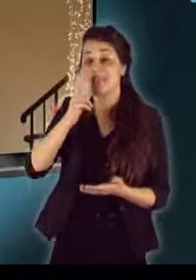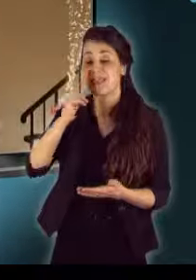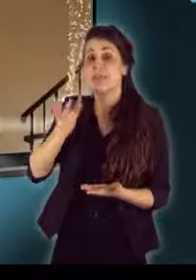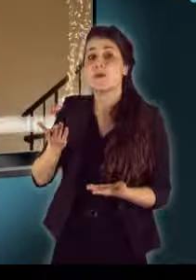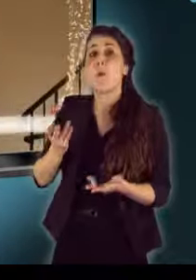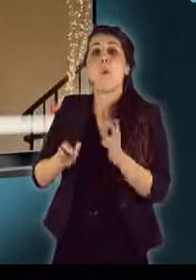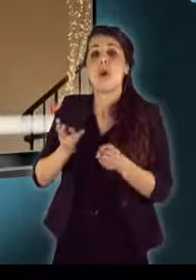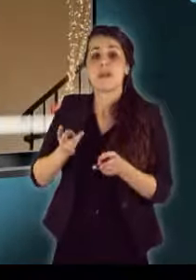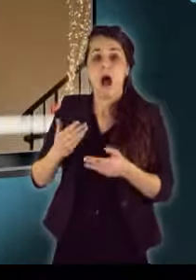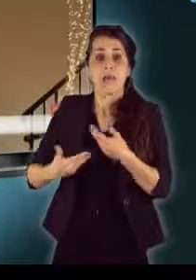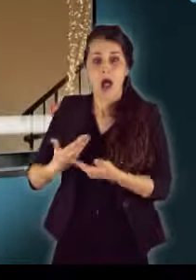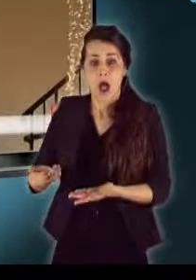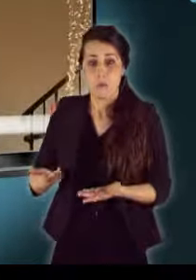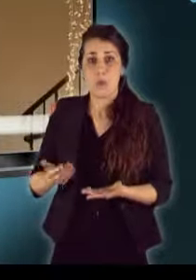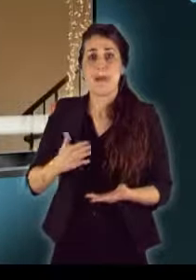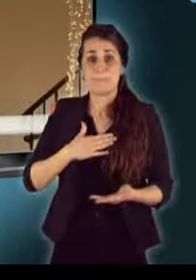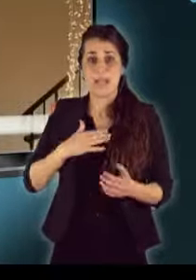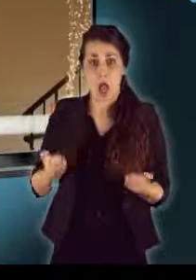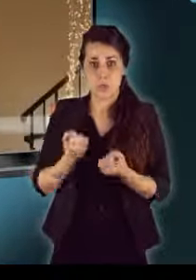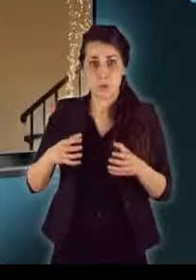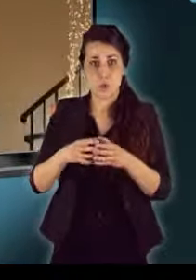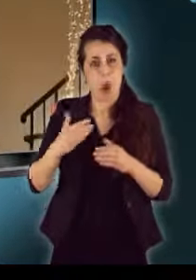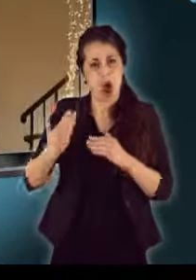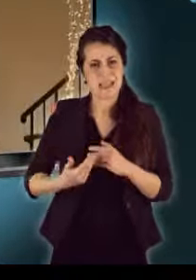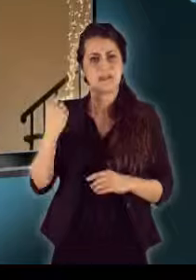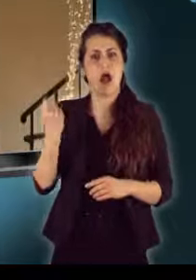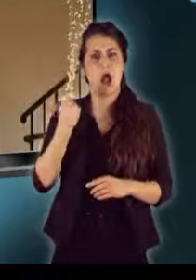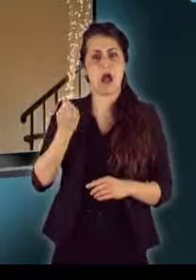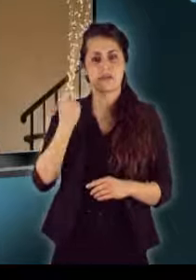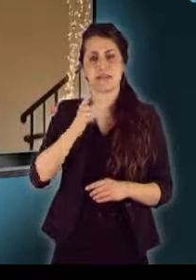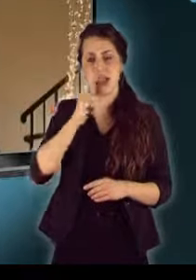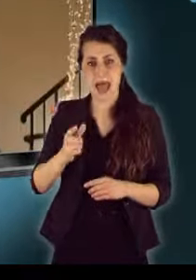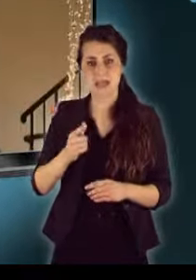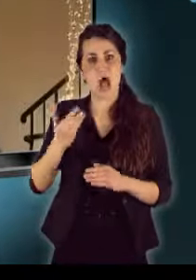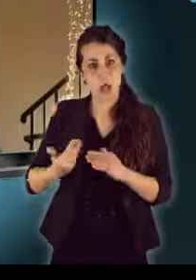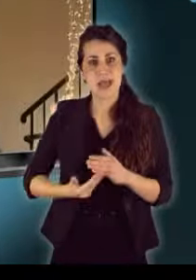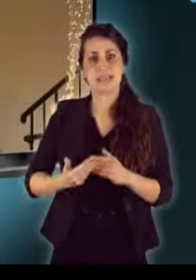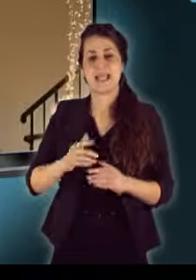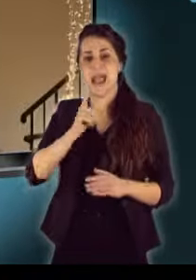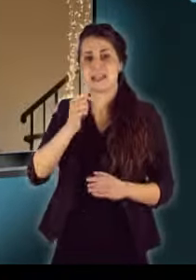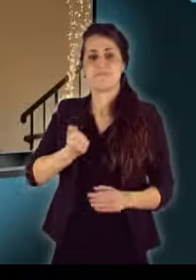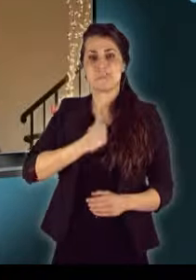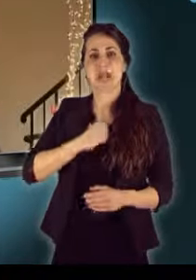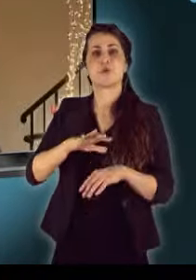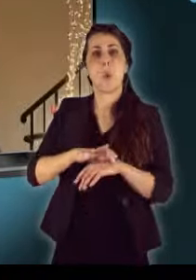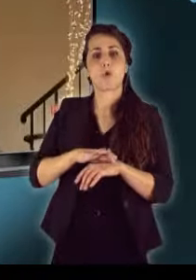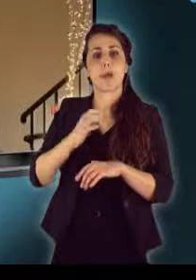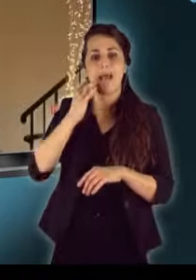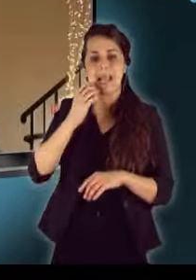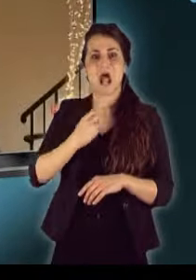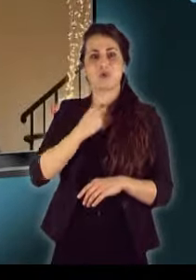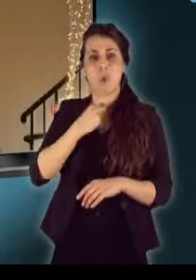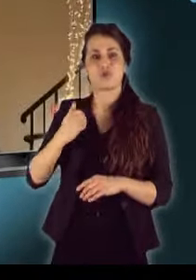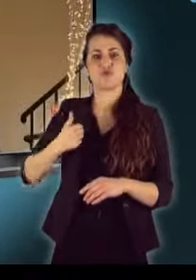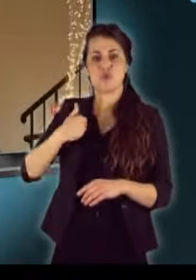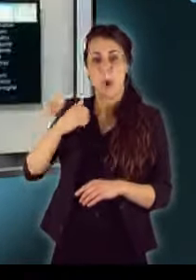hogy hogyan alakul a helyzet. Tehát a mi akciócsoportunk addig folytatja az akcióját, ameddig felkerül a dr. Bernádi György neve